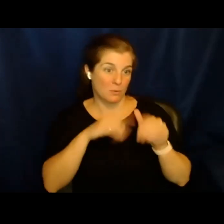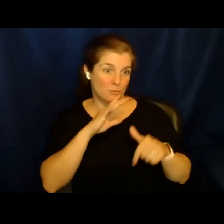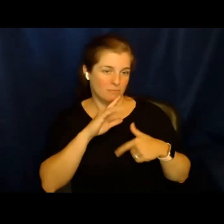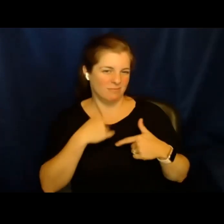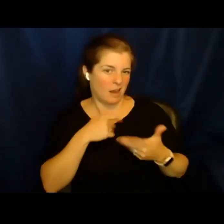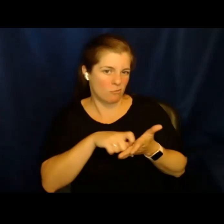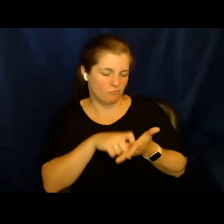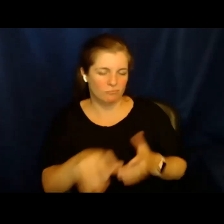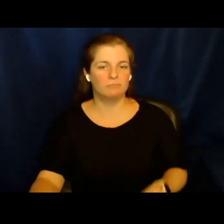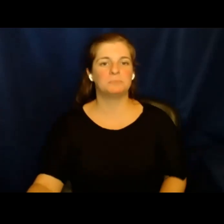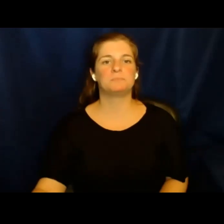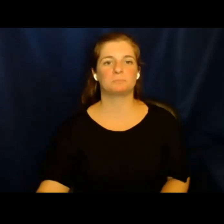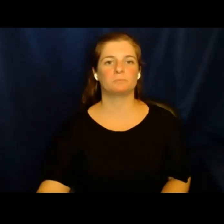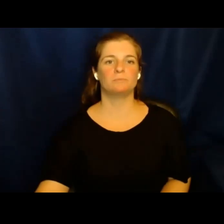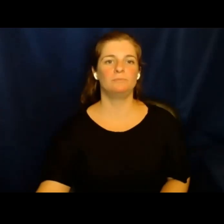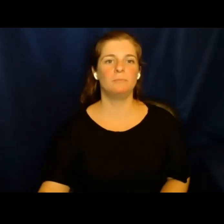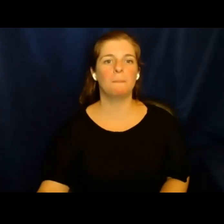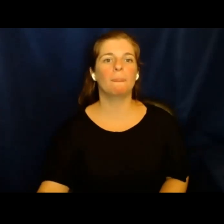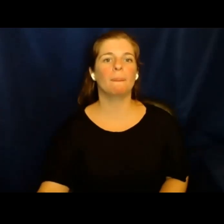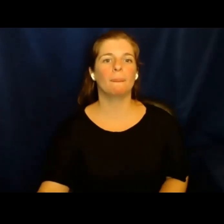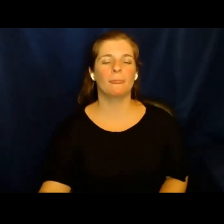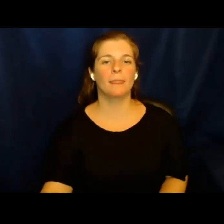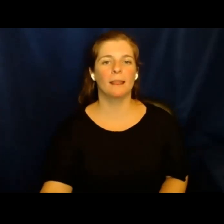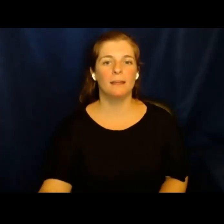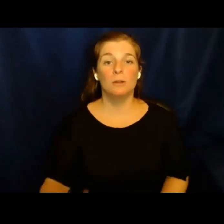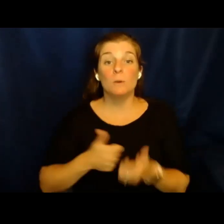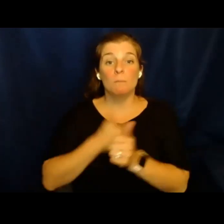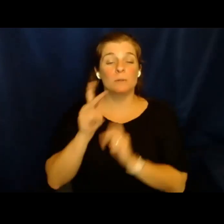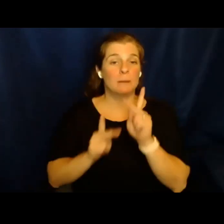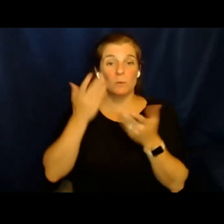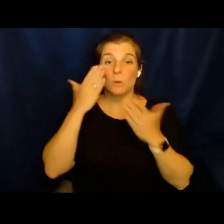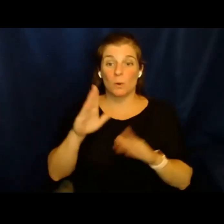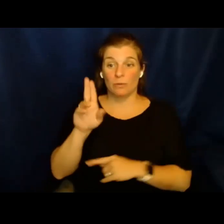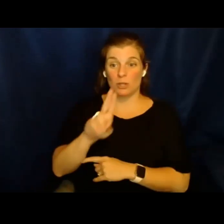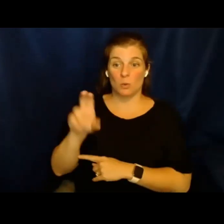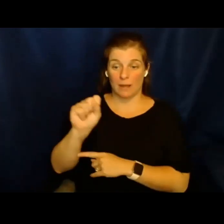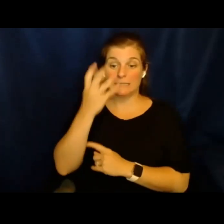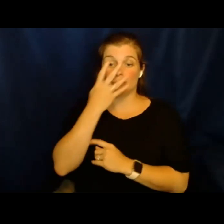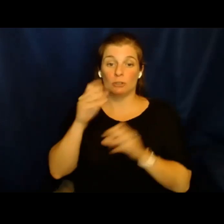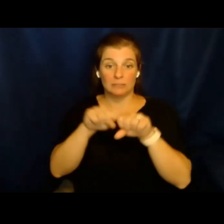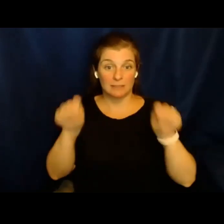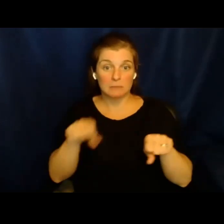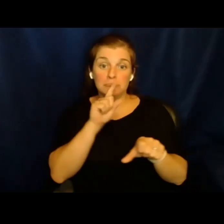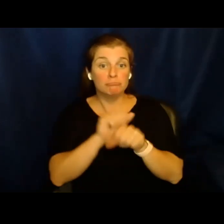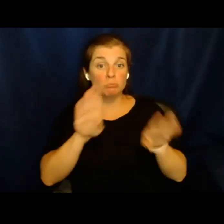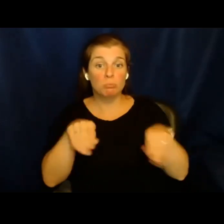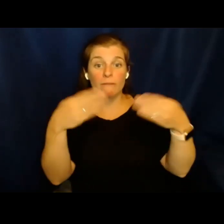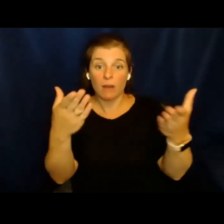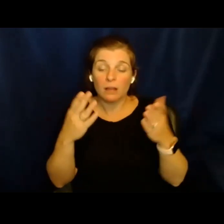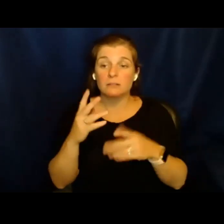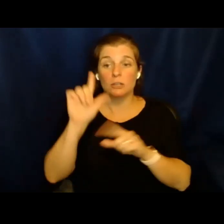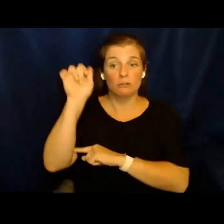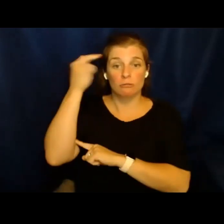que se mencionó en mi presentación. Muchas personas no saben que el sistema de inmigración de los Estados Unidos actualmente